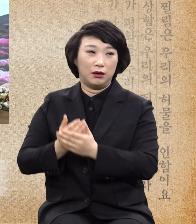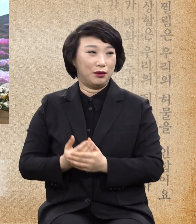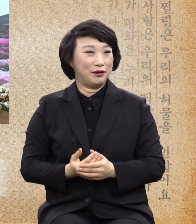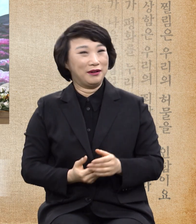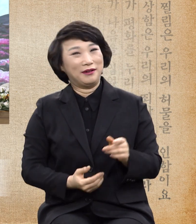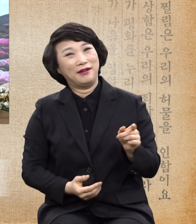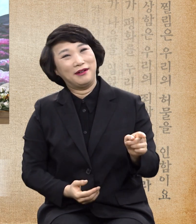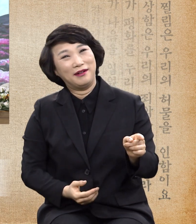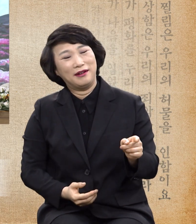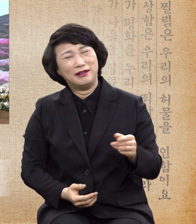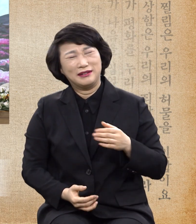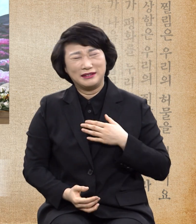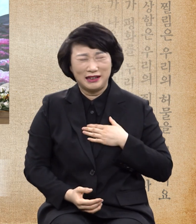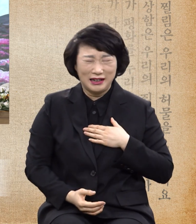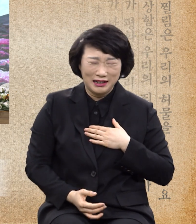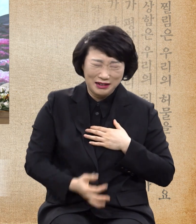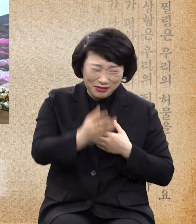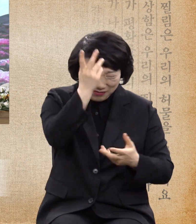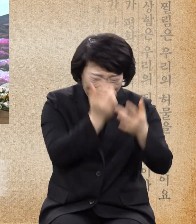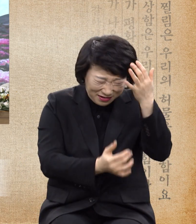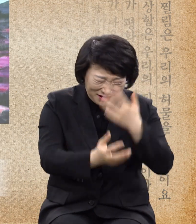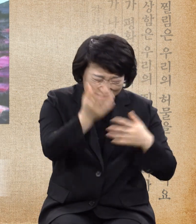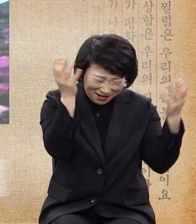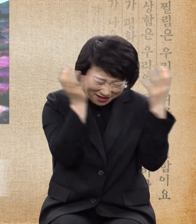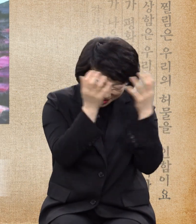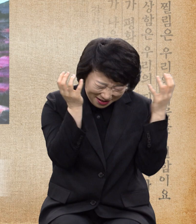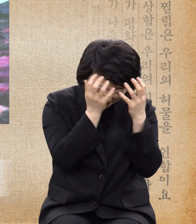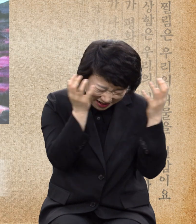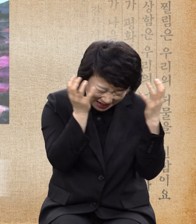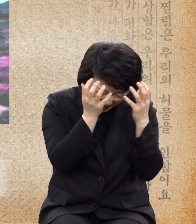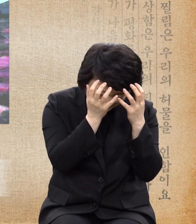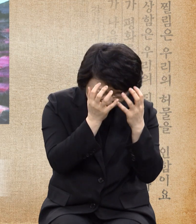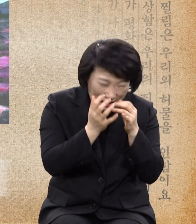내가 이 불꽃 가운데서 고민하나이다.